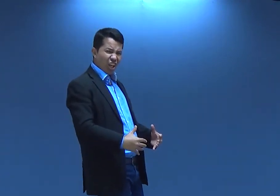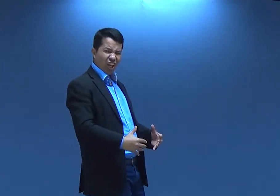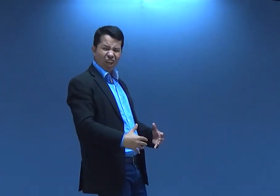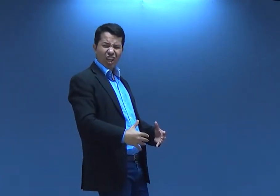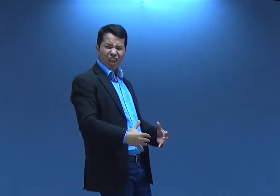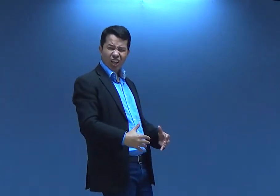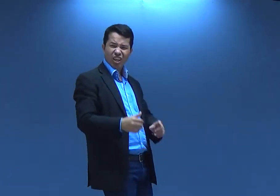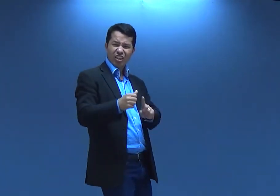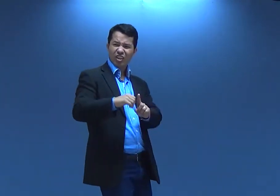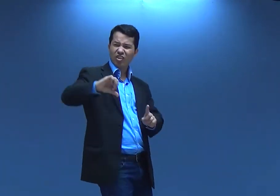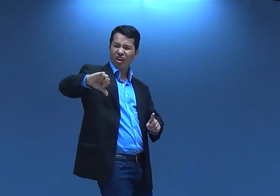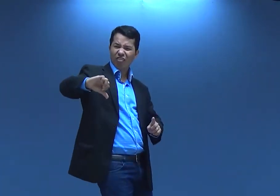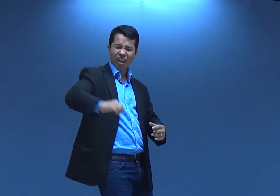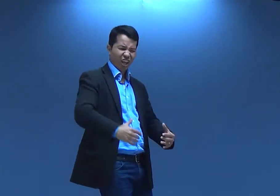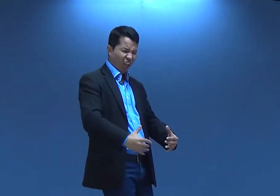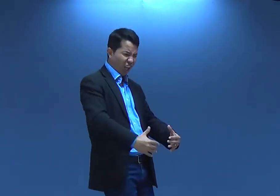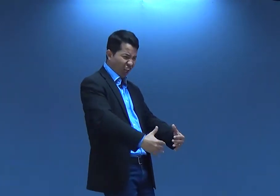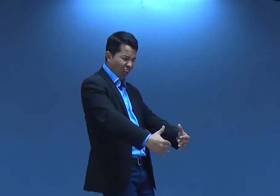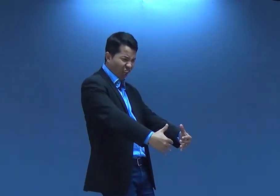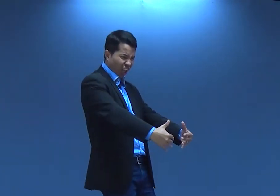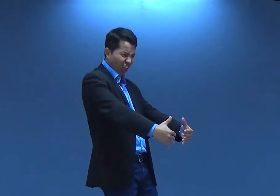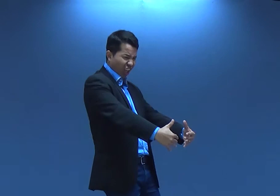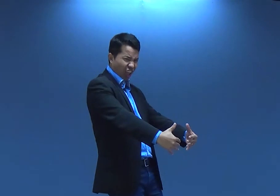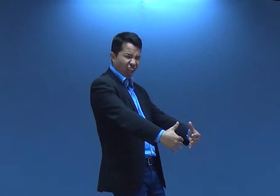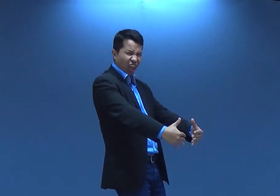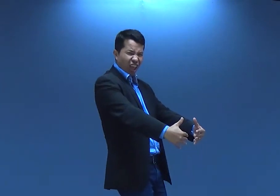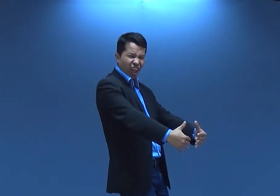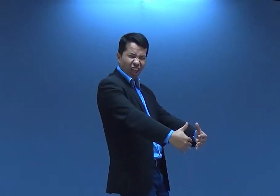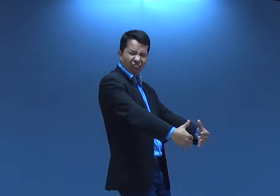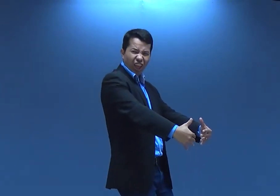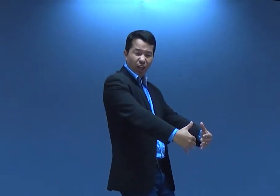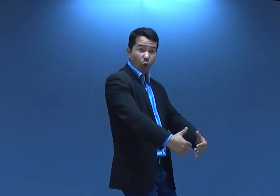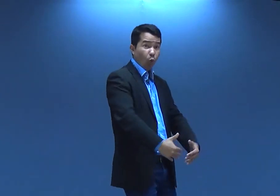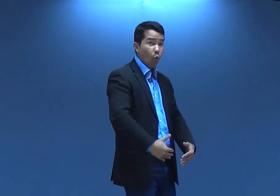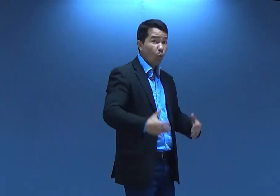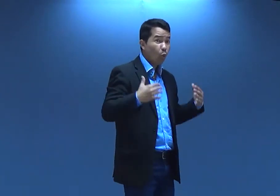Nove meses dentro da barriga. E a barriga crescendo.